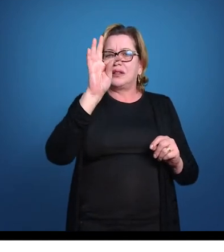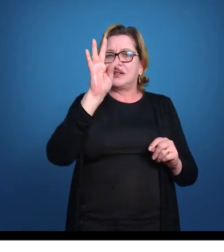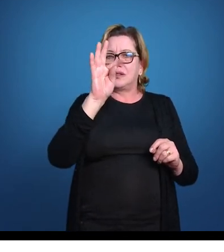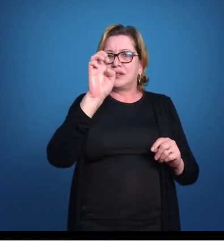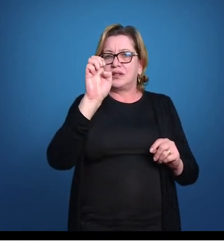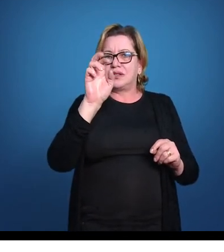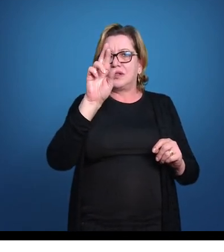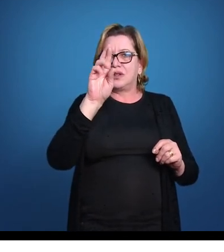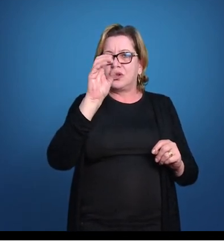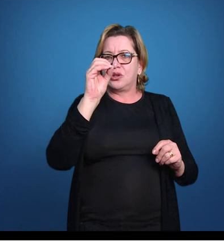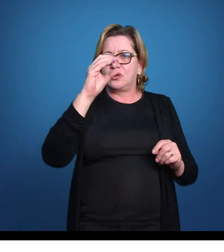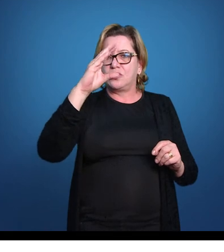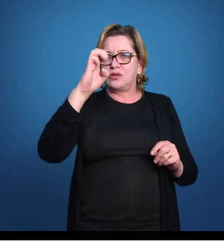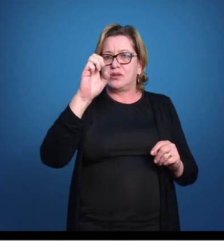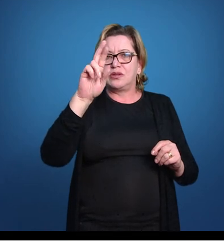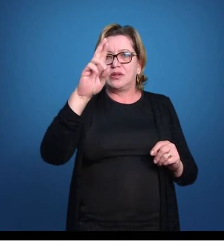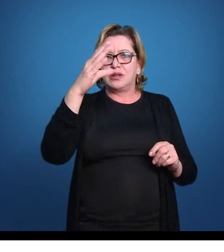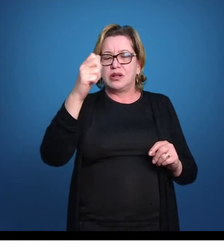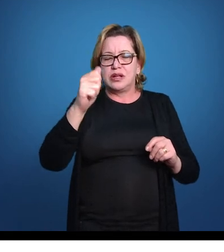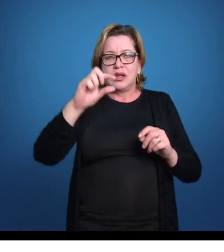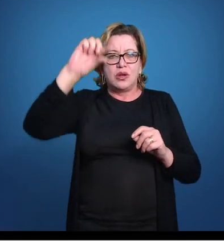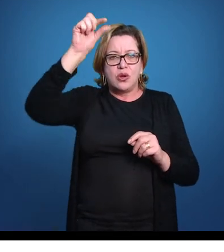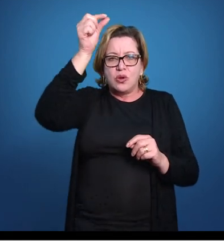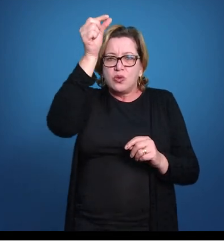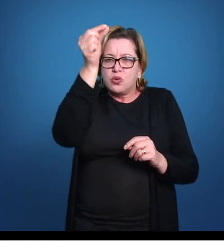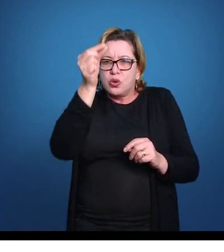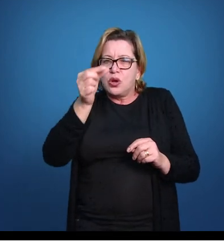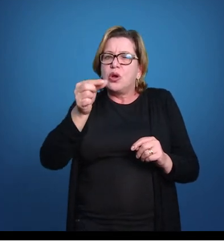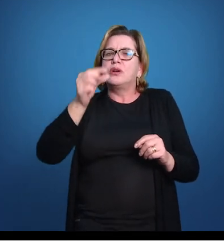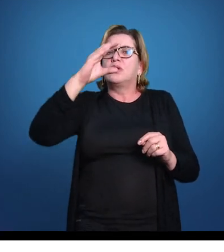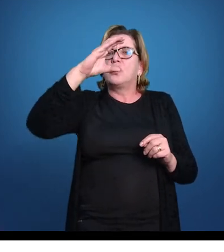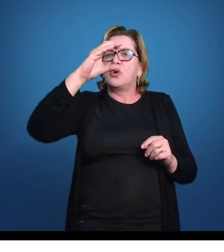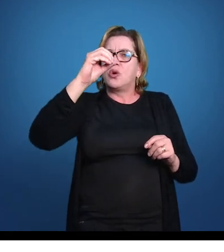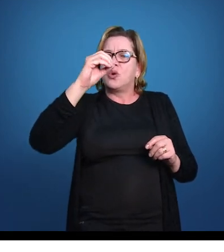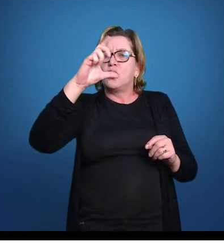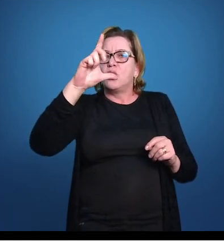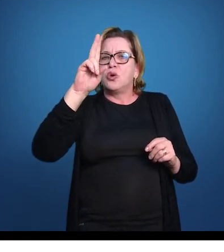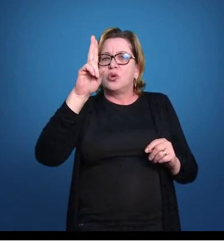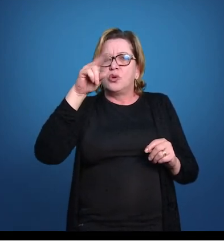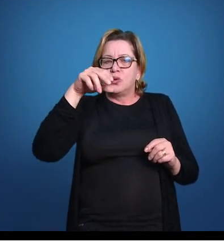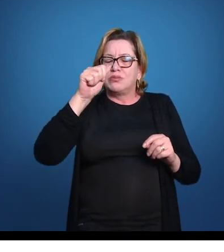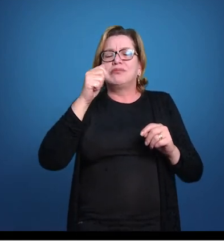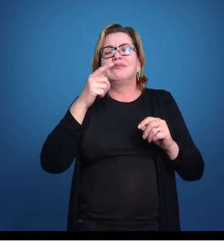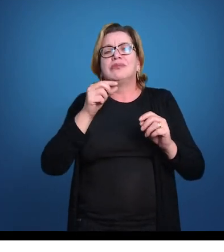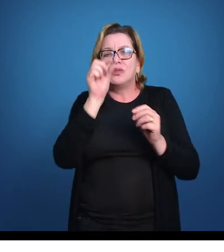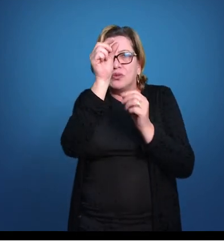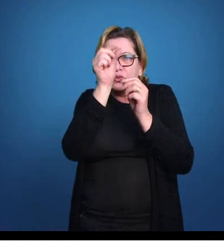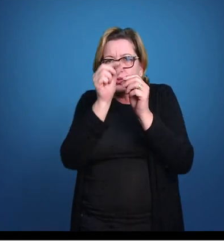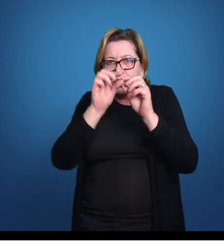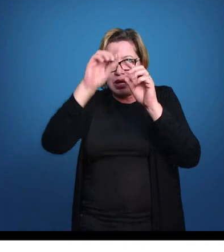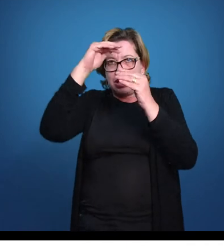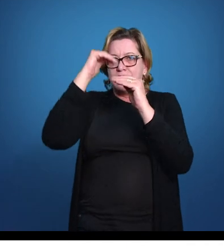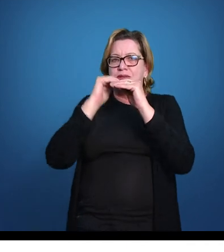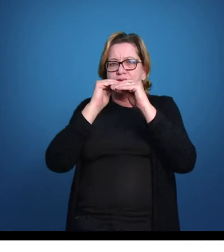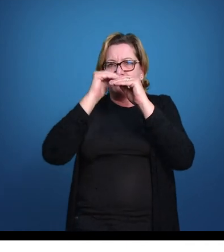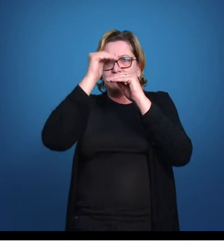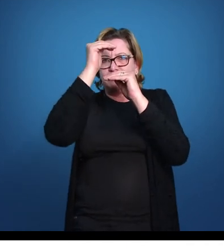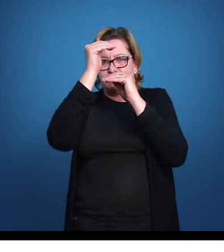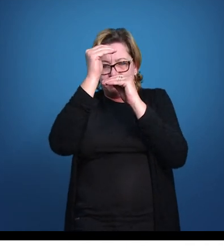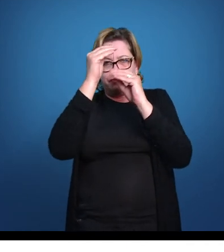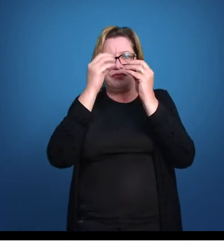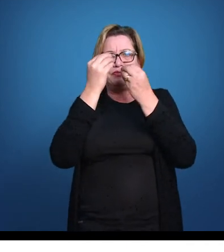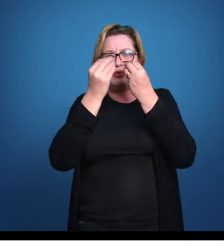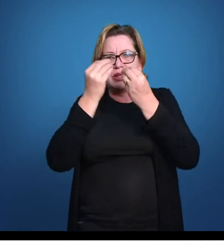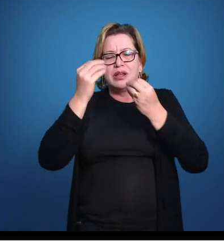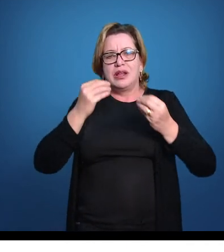já tinha falado lá nos tubarões. Então, a coluna do animal tem um desvio para cima, então no cerco superior ou no lobo